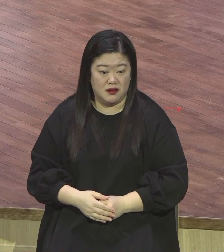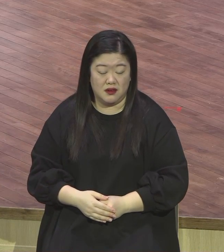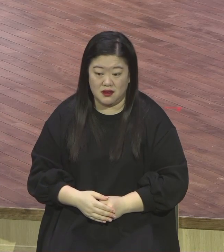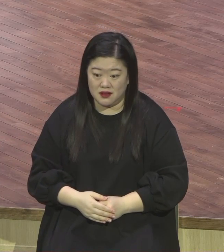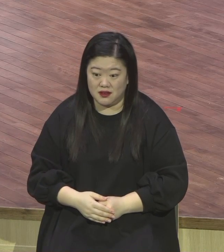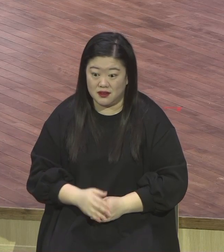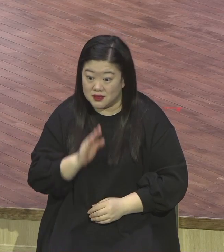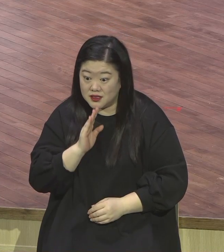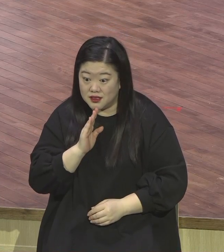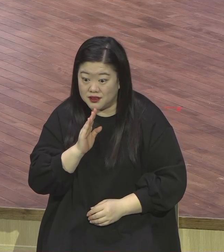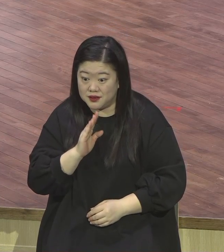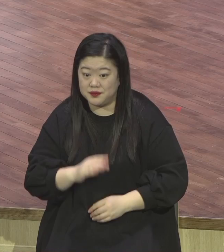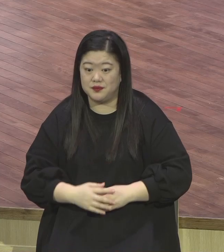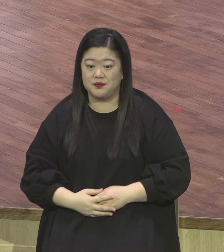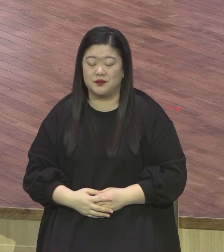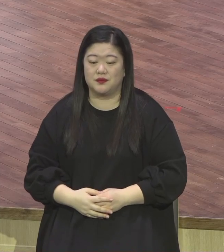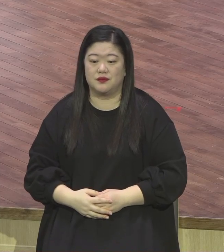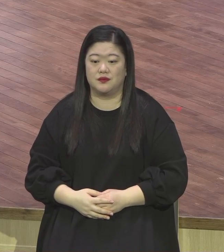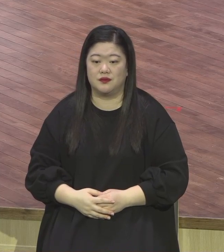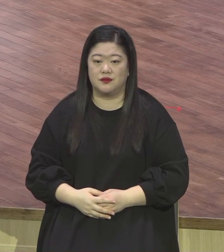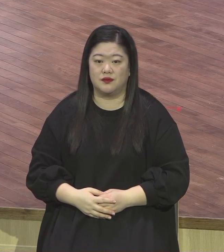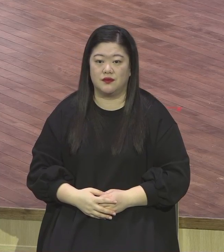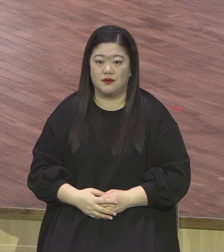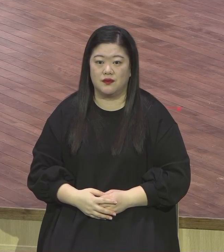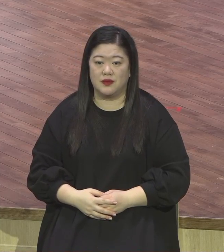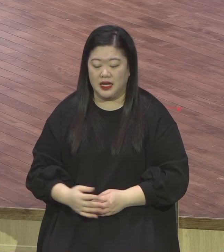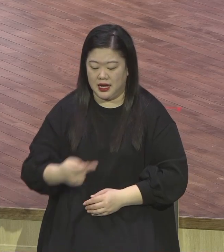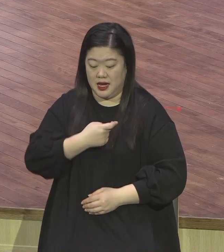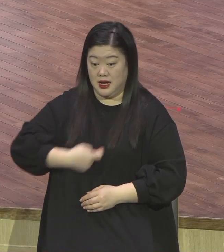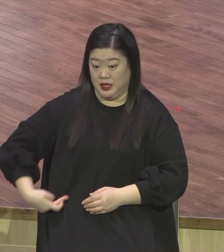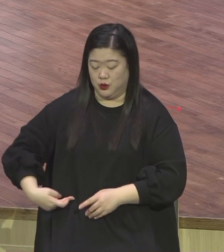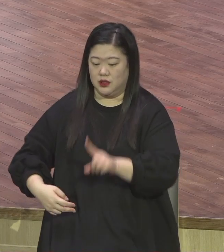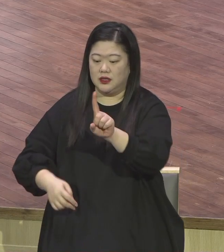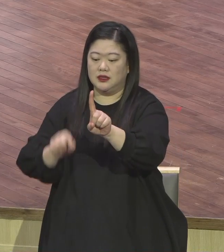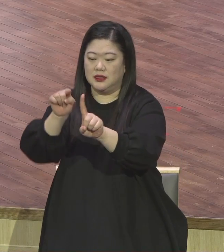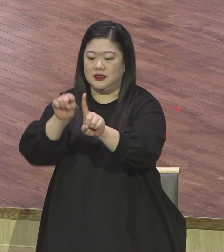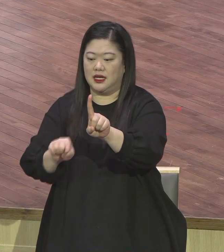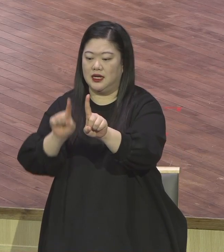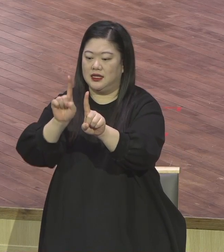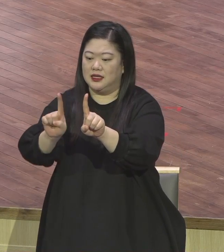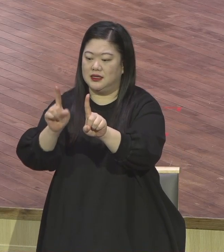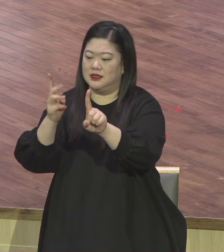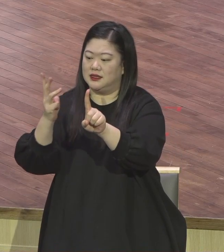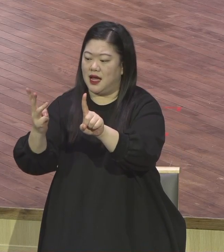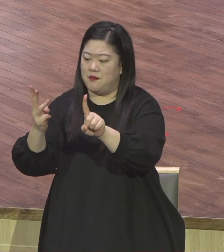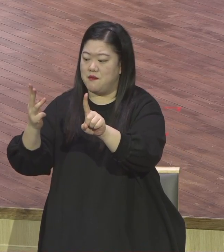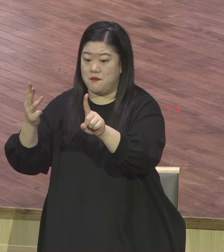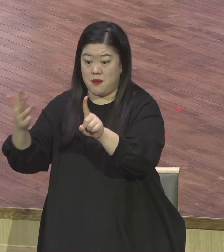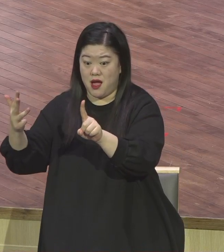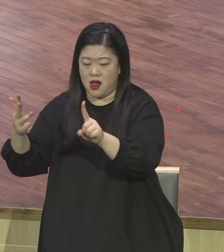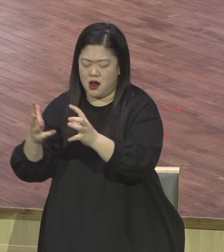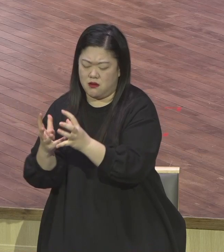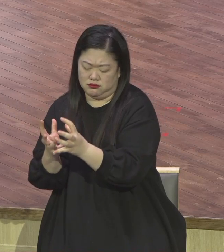이렇게 이 1장 1절 3절 8절이 각인 뿌리 체질화가 되어야 된다 영계 모든 성도들